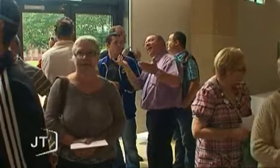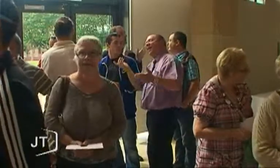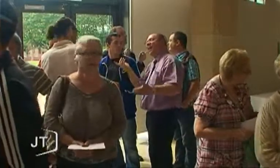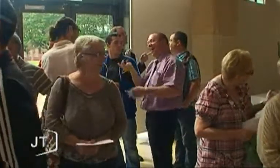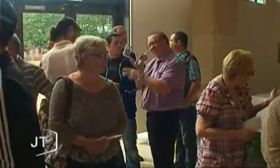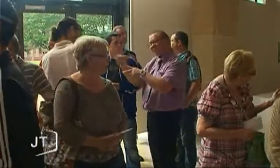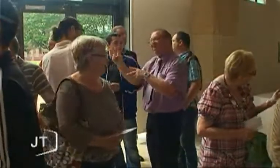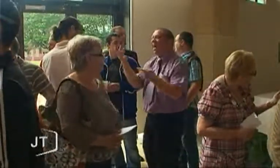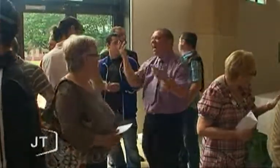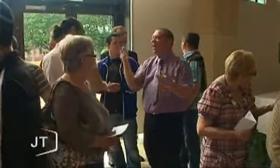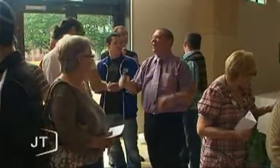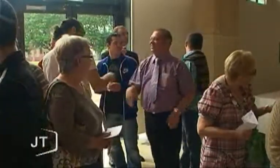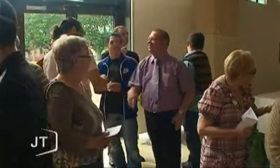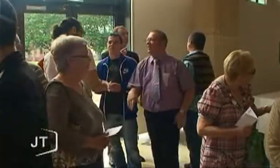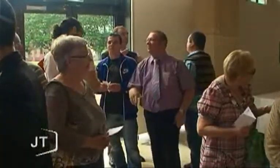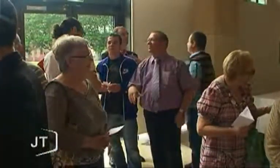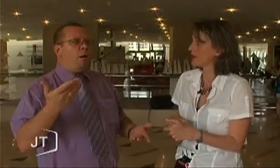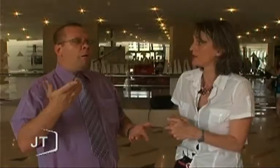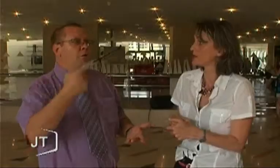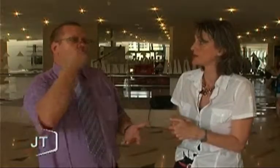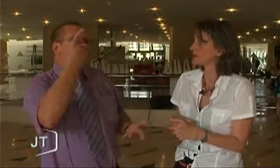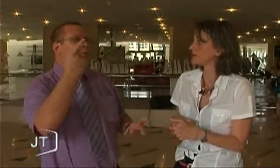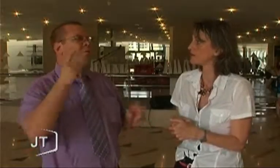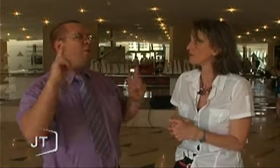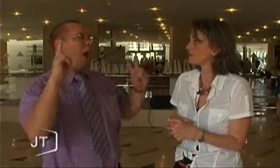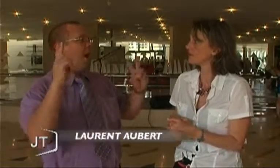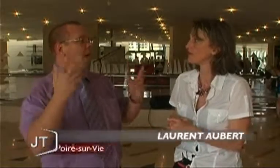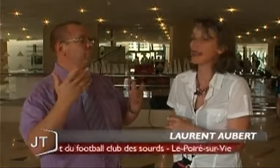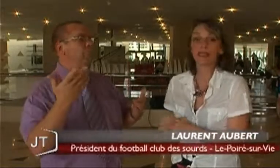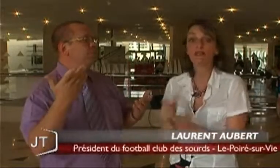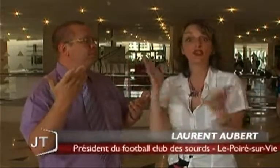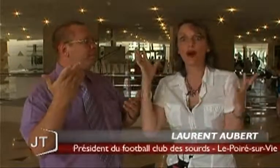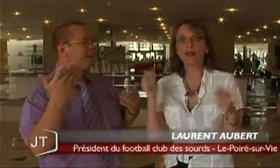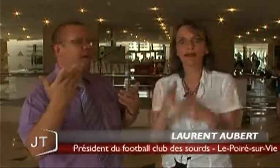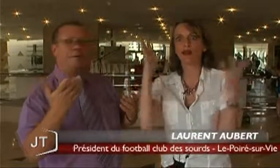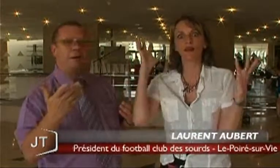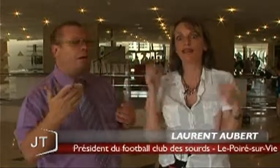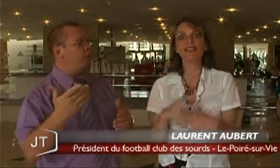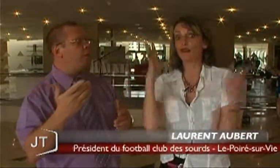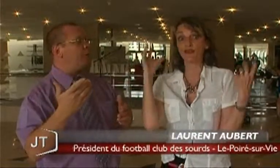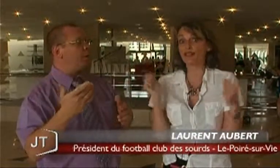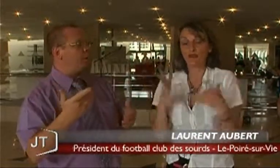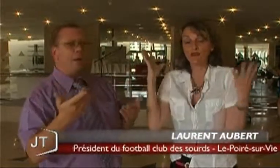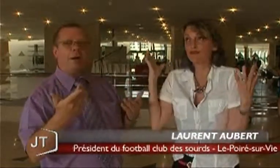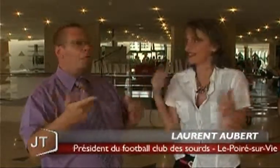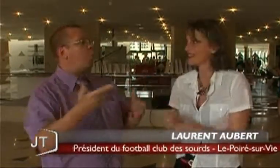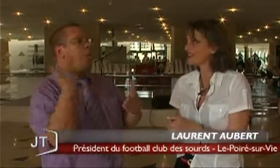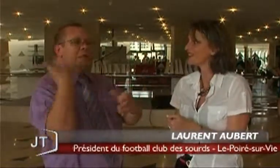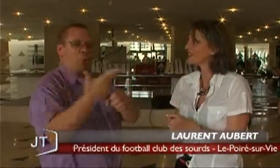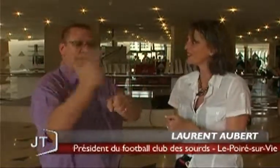surtout de partager leur joie. C'est la victoire, c'est la délivrance. Depuis trois